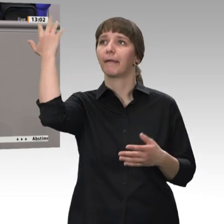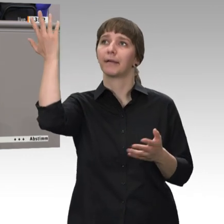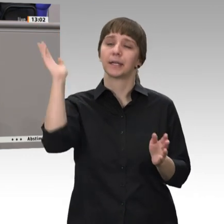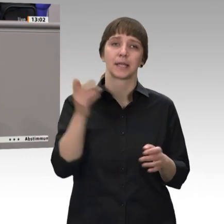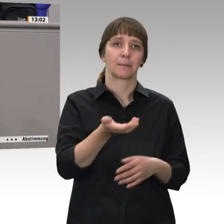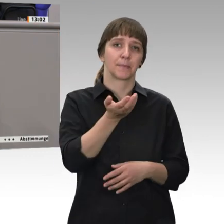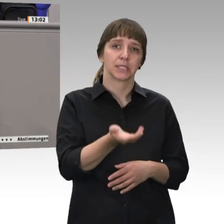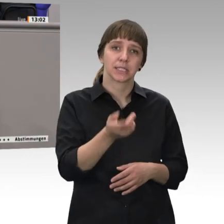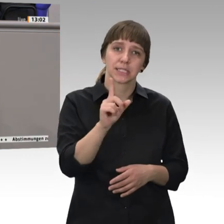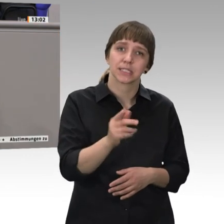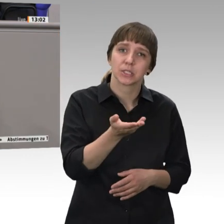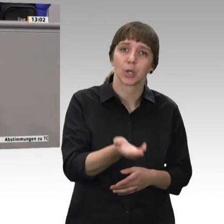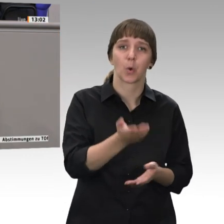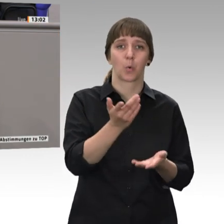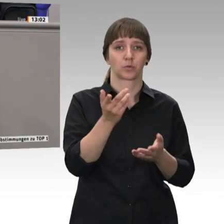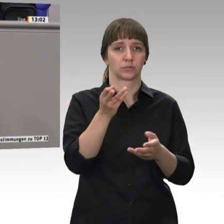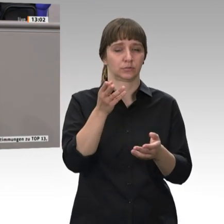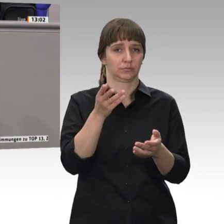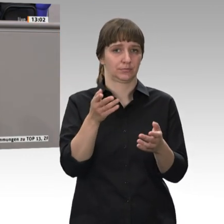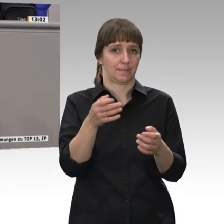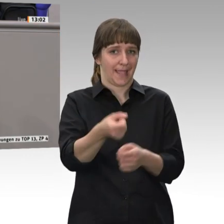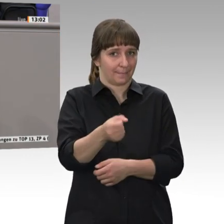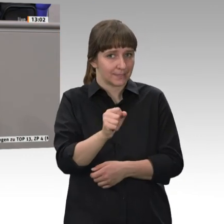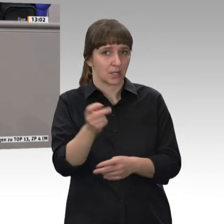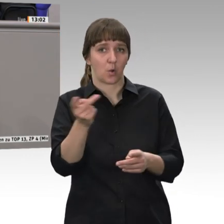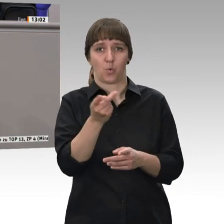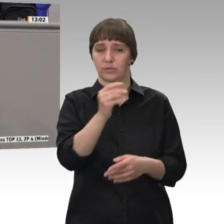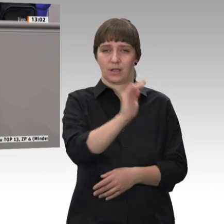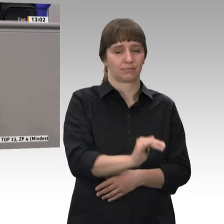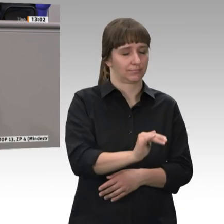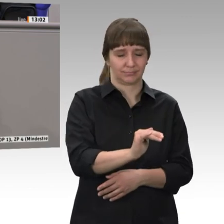abzusenken, können wir nur den Kopf schütteln. Richtig?